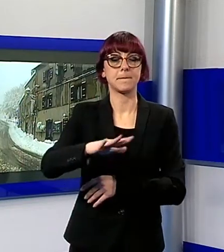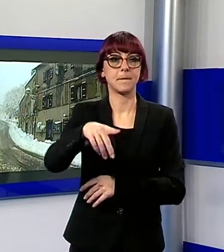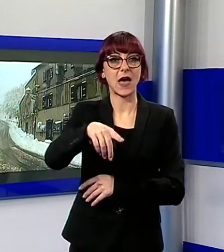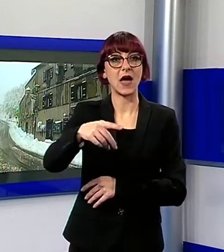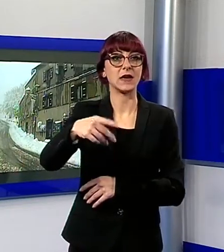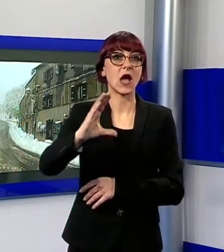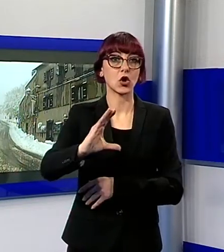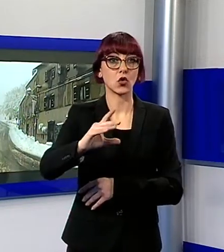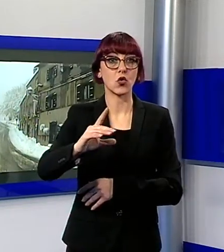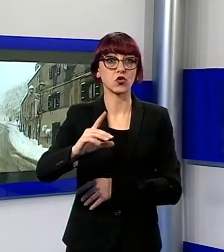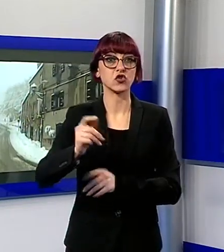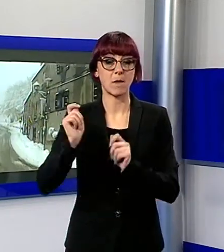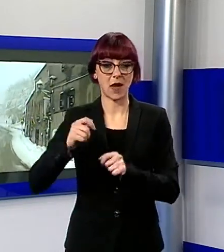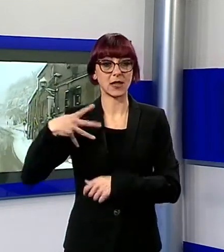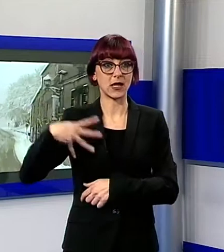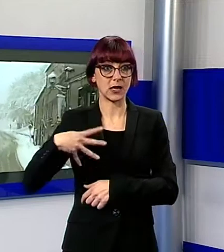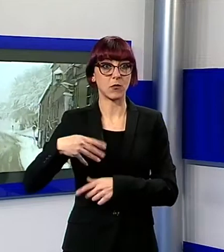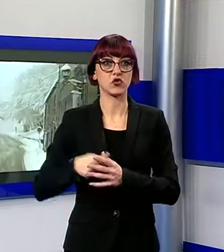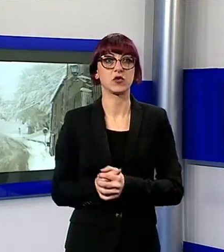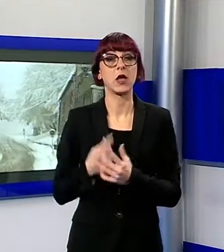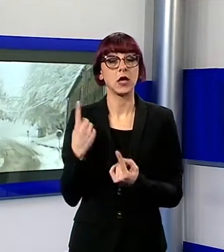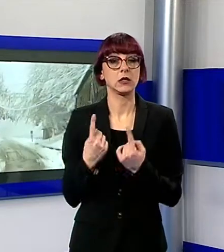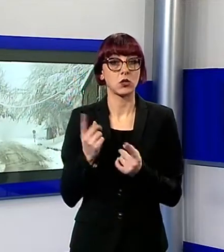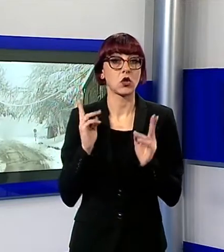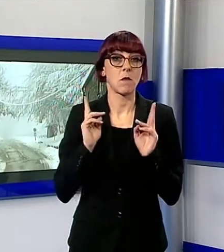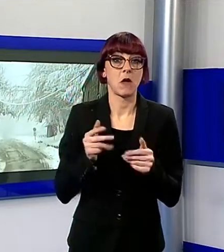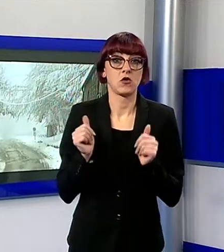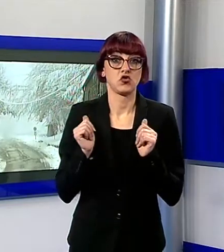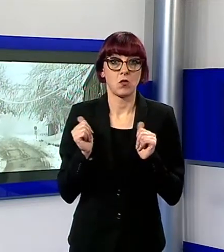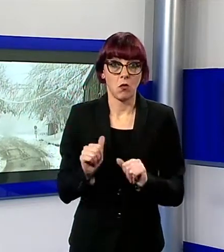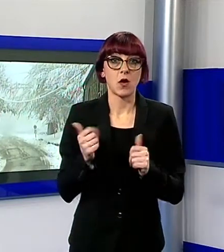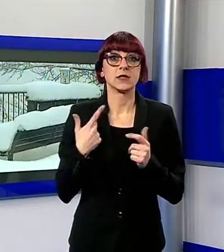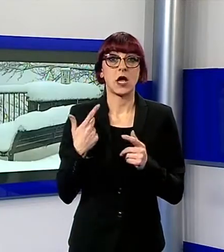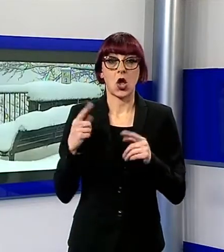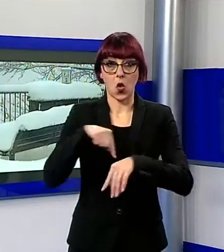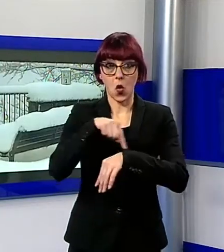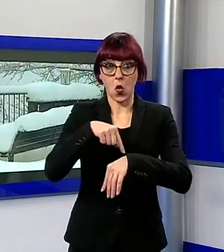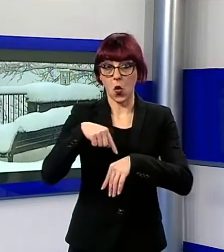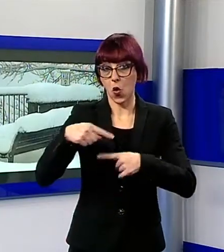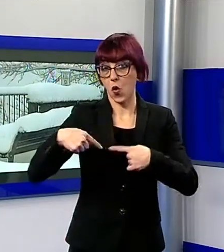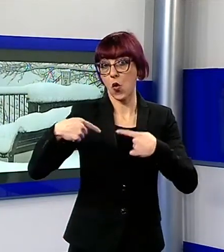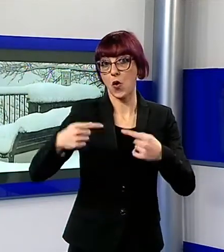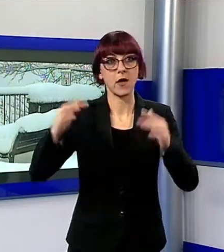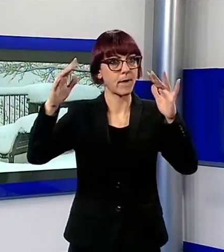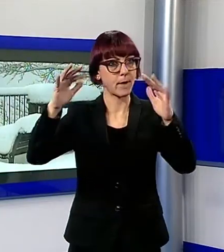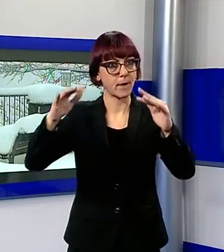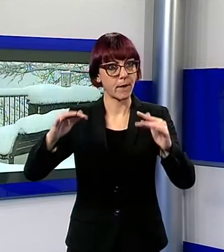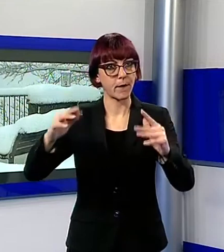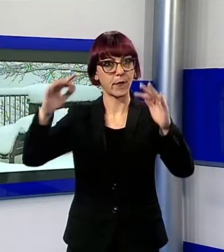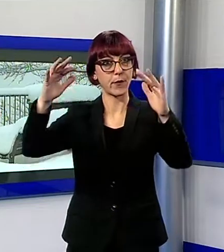potrebbe divenire ancora più critica se nelle prossime ore si verificassero nevicate. Queste infatti andrebbero ad assestarsi